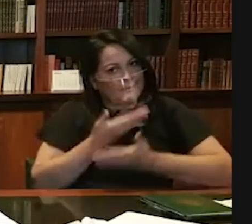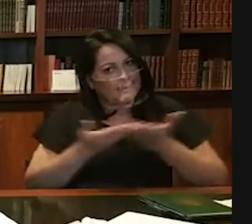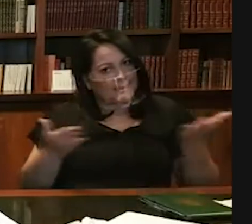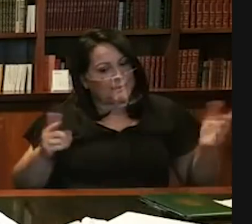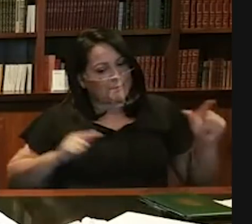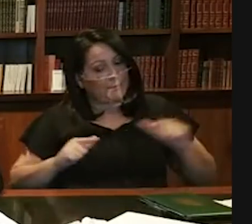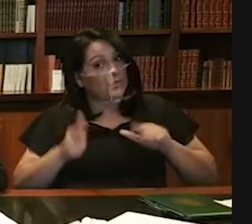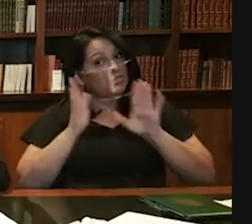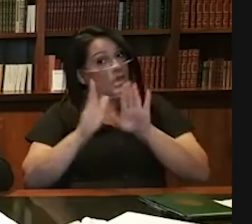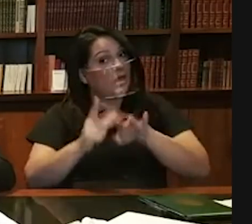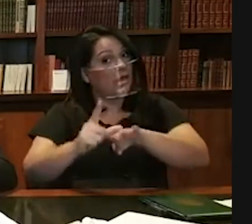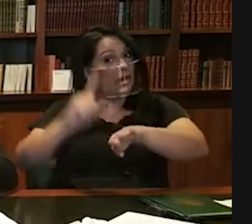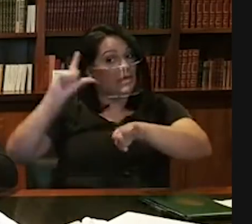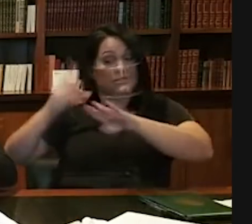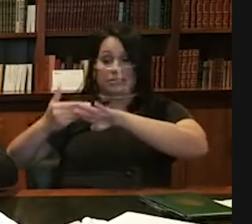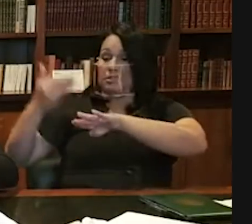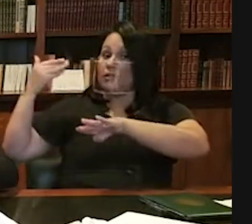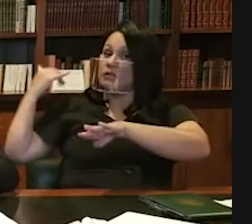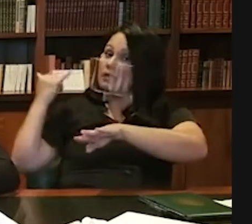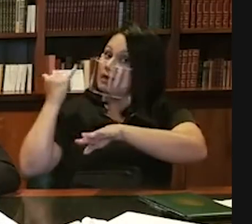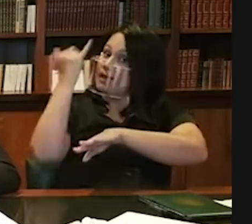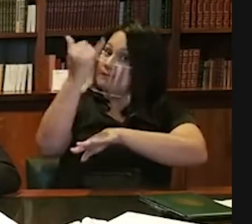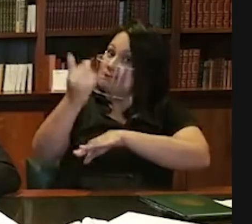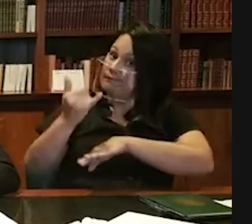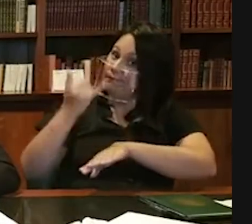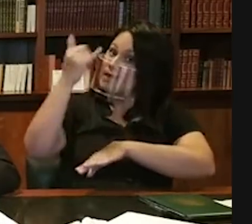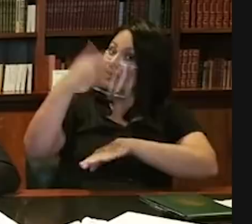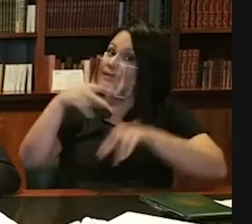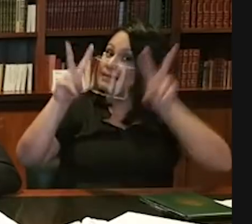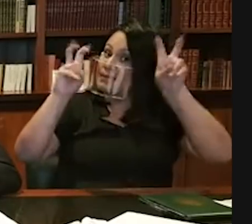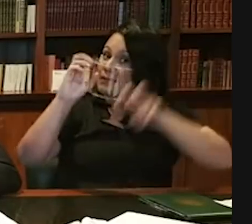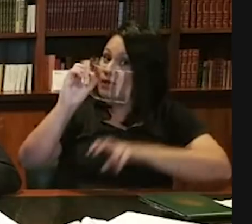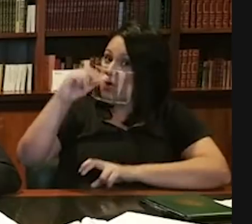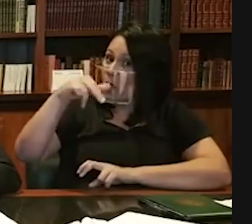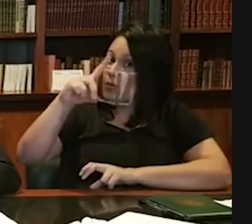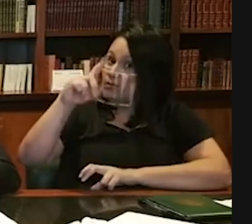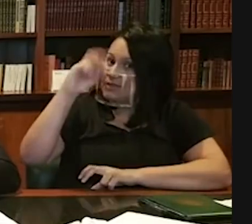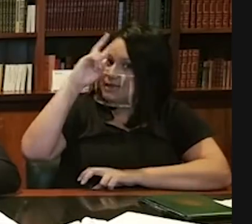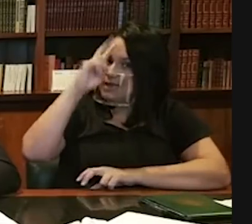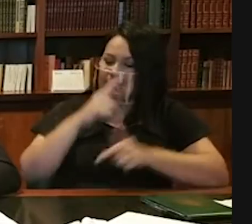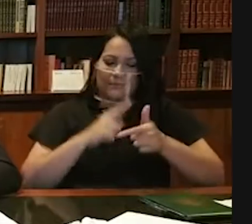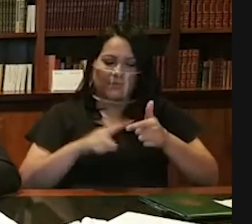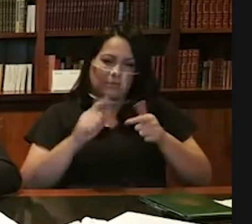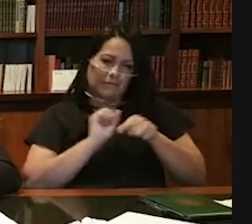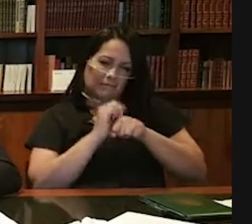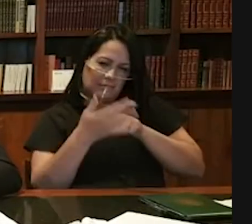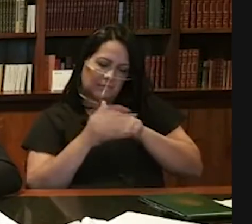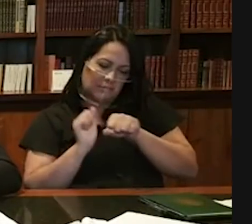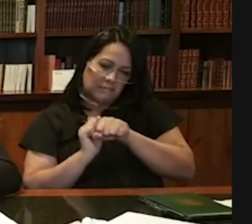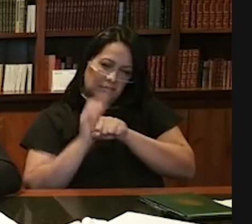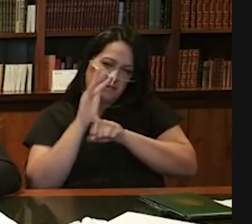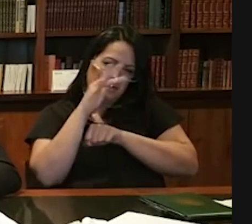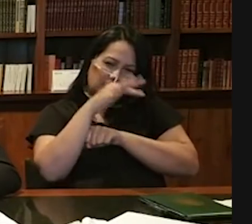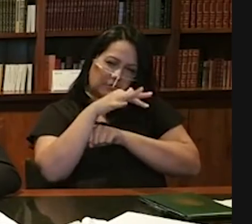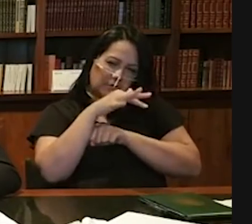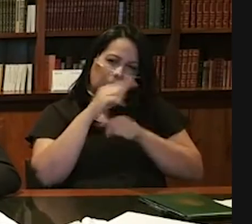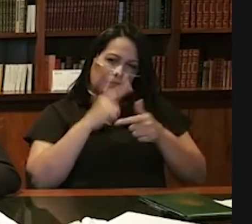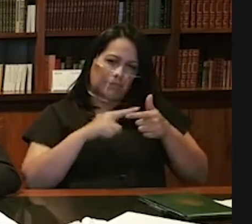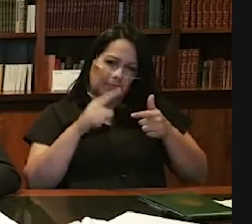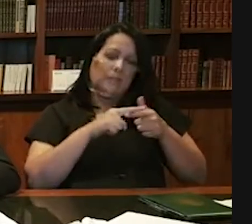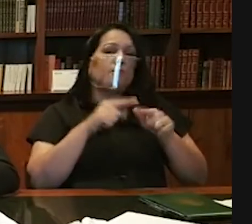vinha falando lá atrás que tínhamos no mínimo duas ondas, tem uma terceira também, né? É a questão da vida, tem que se preocupar com ela, sim.